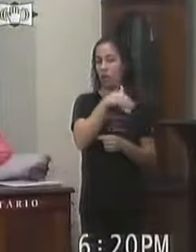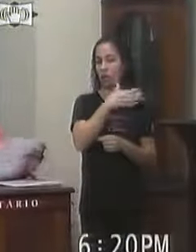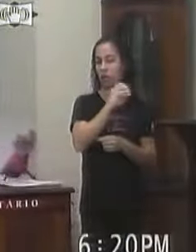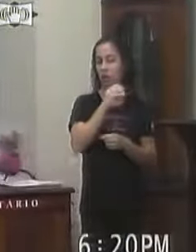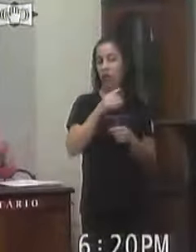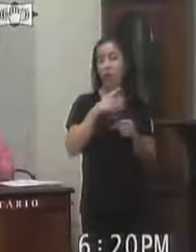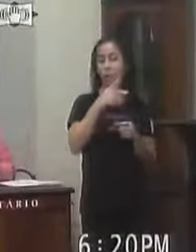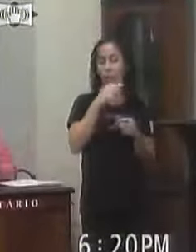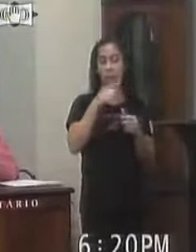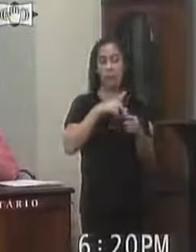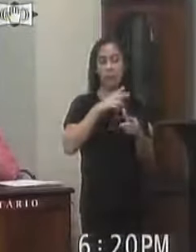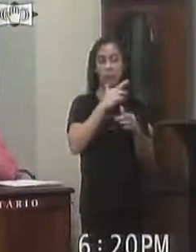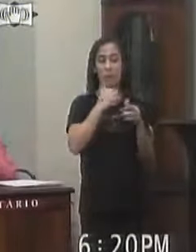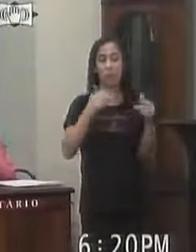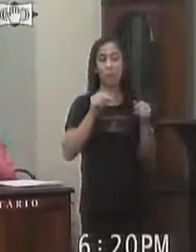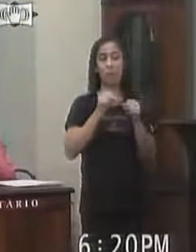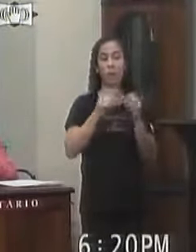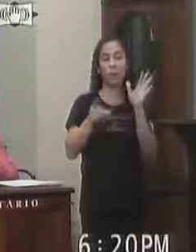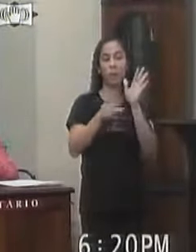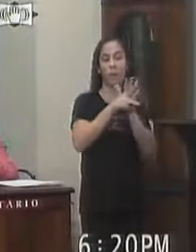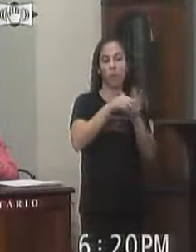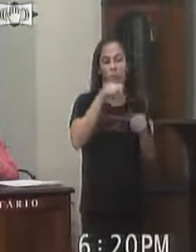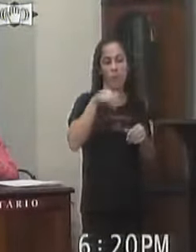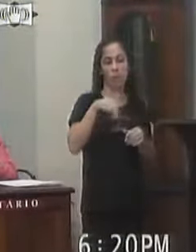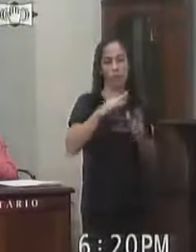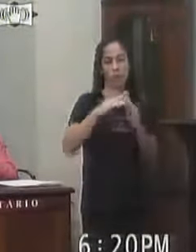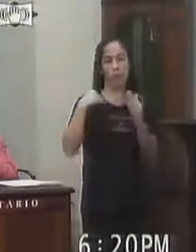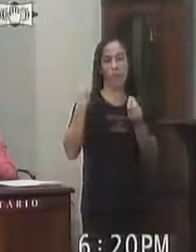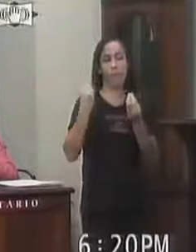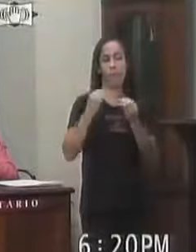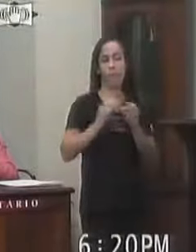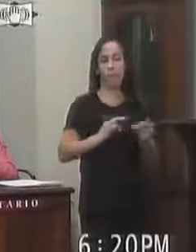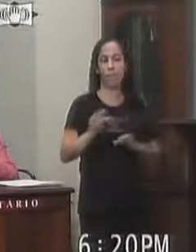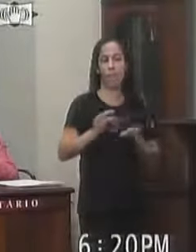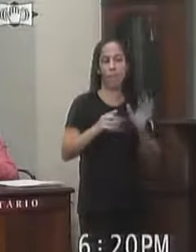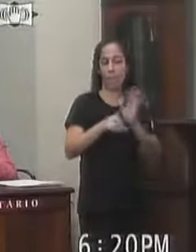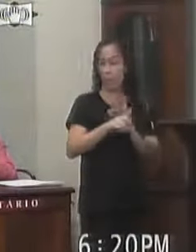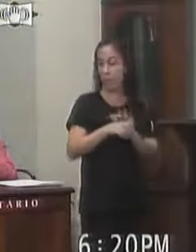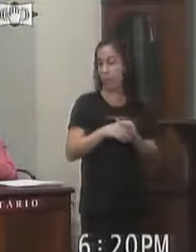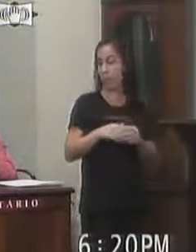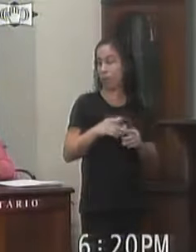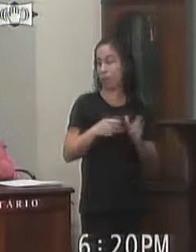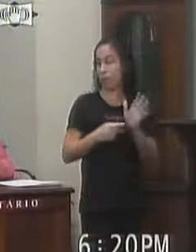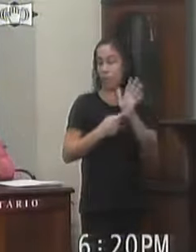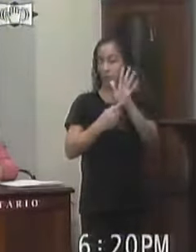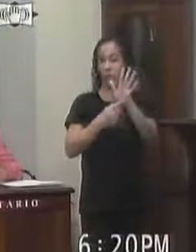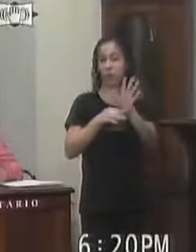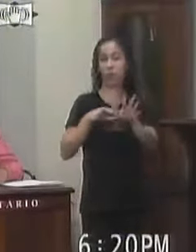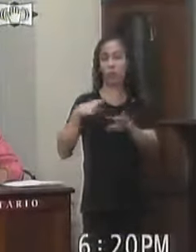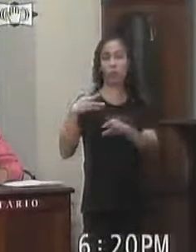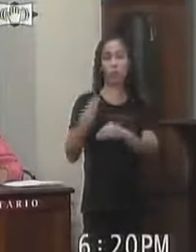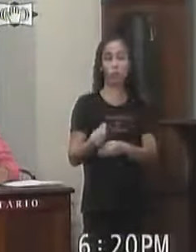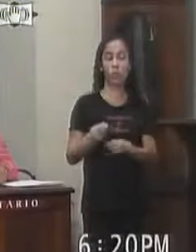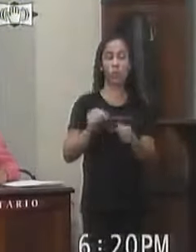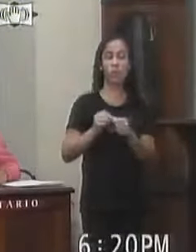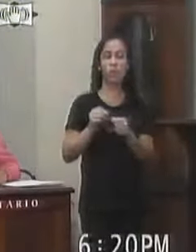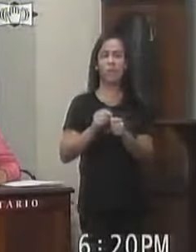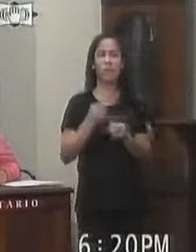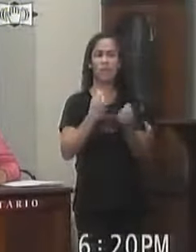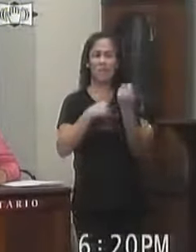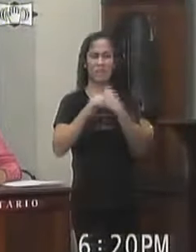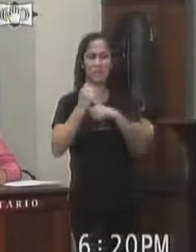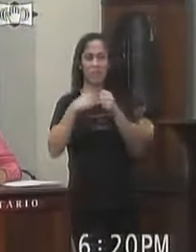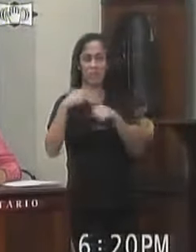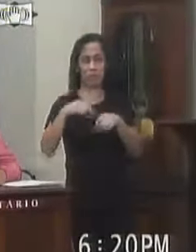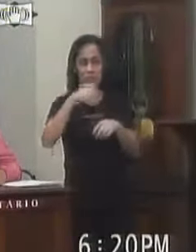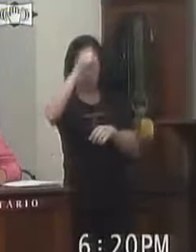Permanentes Projeto de lei Com objetivo A conferir publicidade Aos atos praticados Pela administração